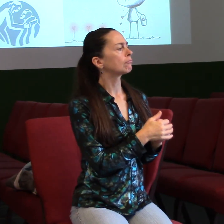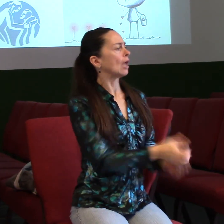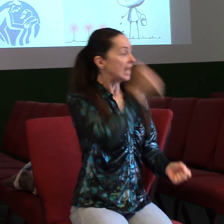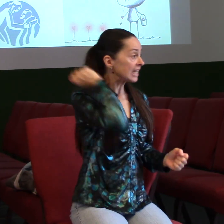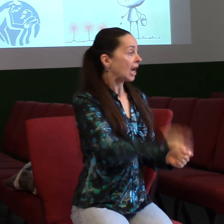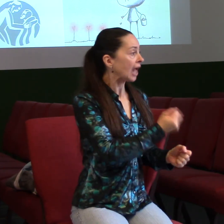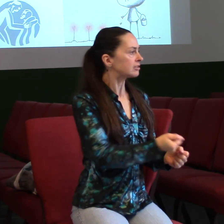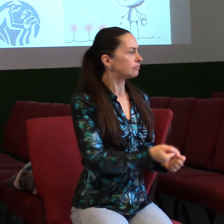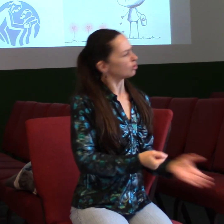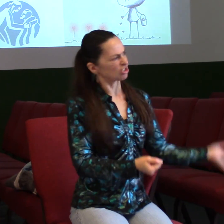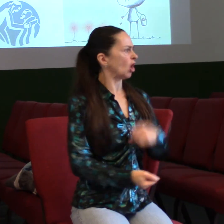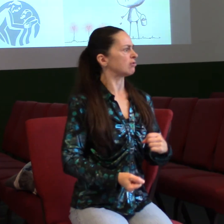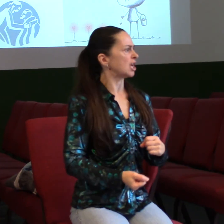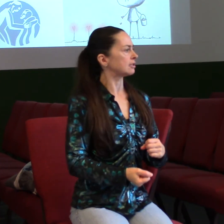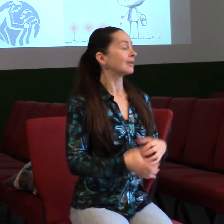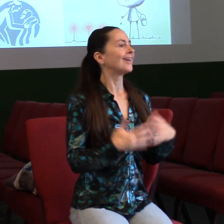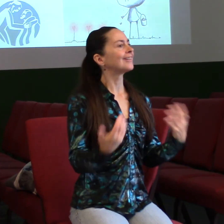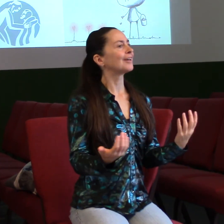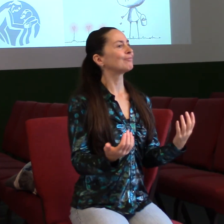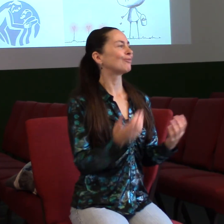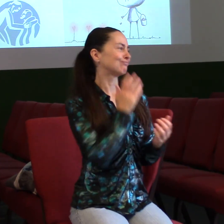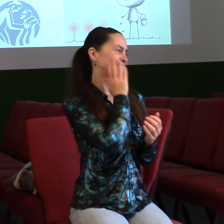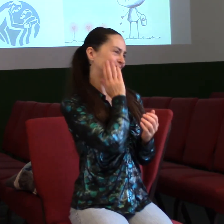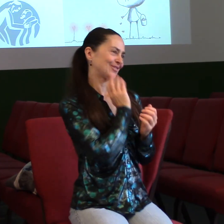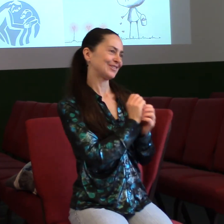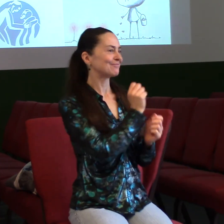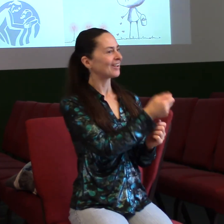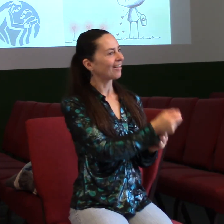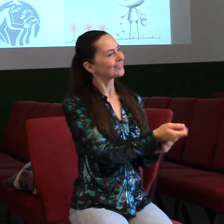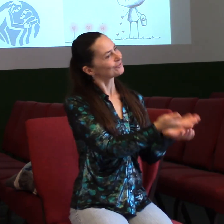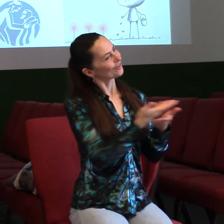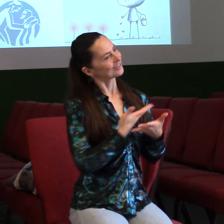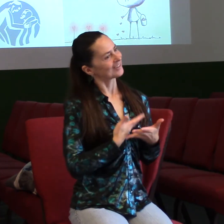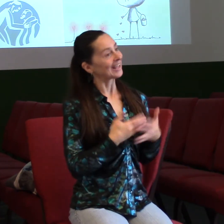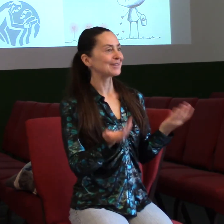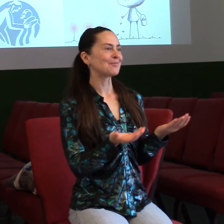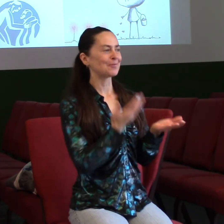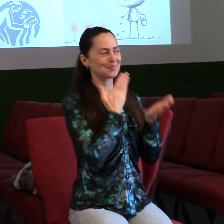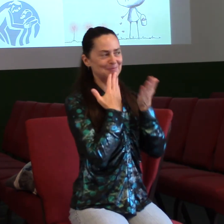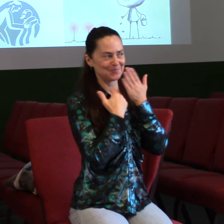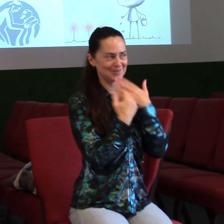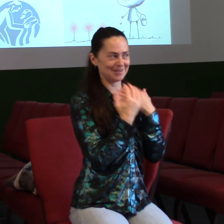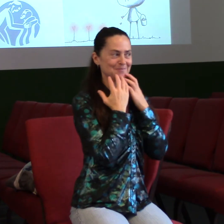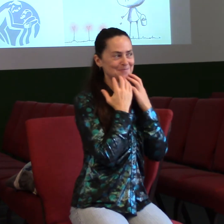kladivo konečně už, kde furt jsi? A tomu můžu říct, drhušku, můžeš mi donést to kladivo, prosím tě?